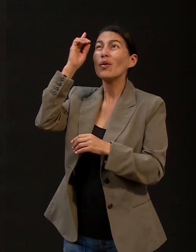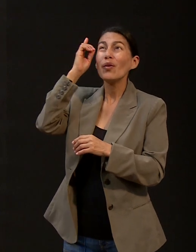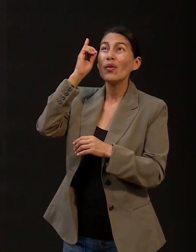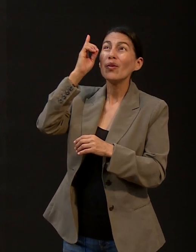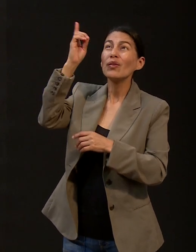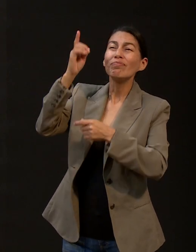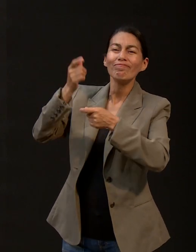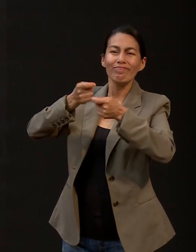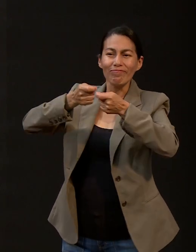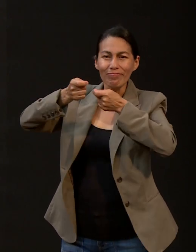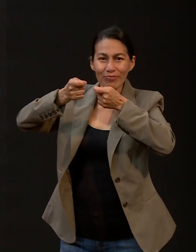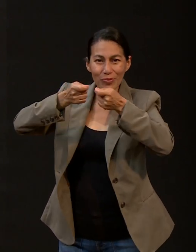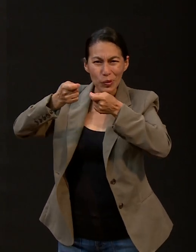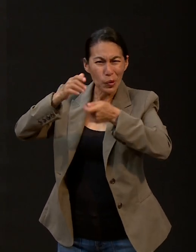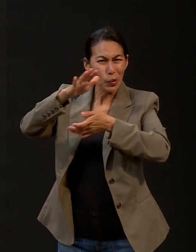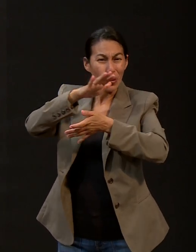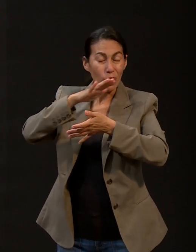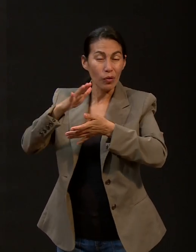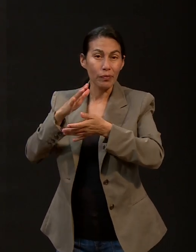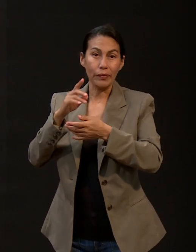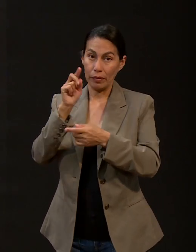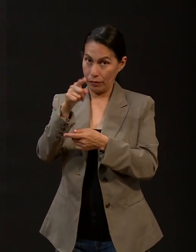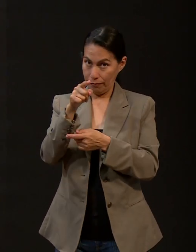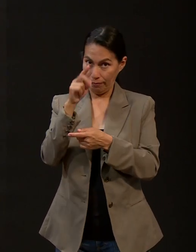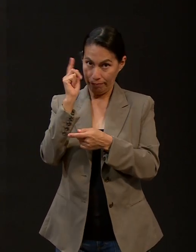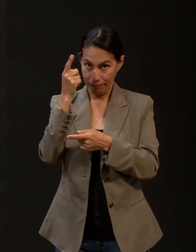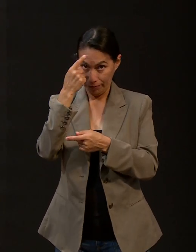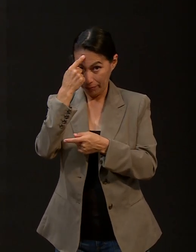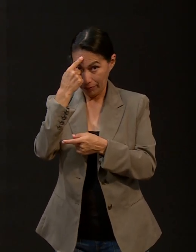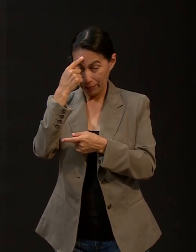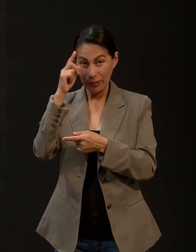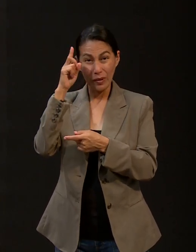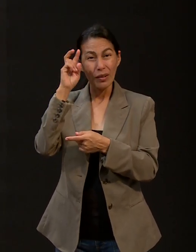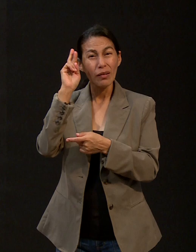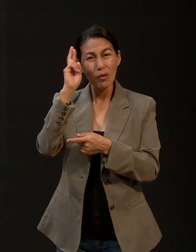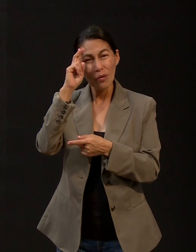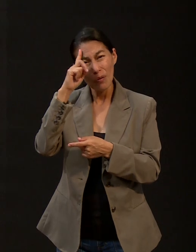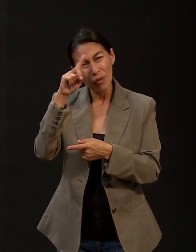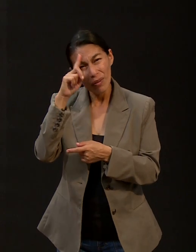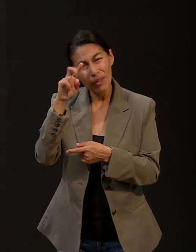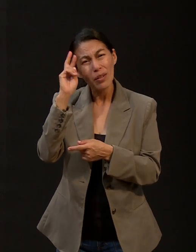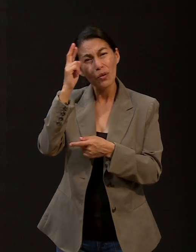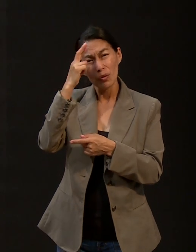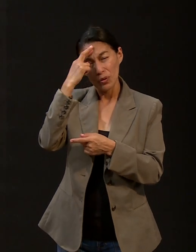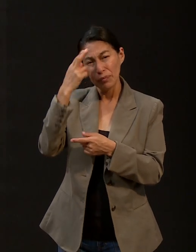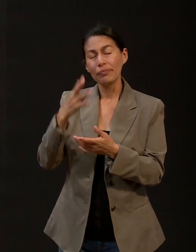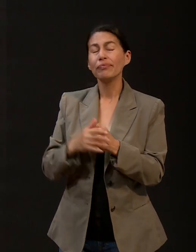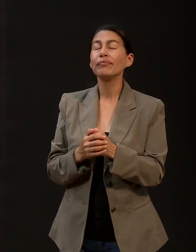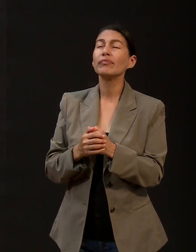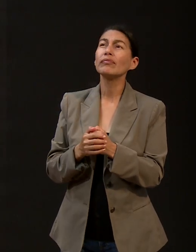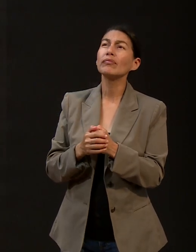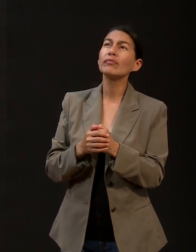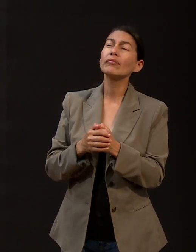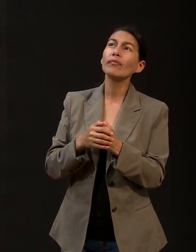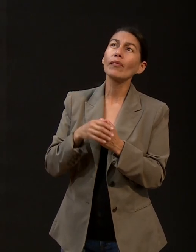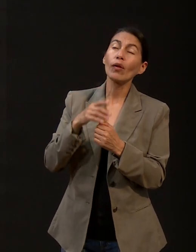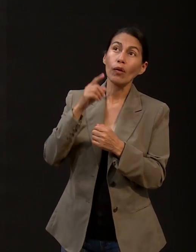todas las cosas ayudan a bien a los que aman a Dios. Así que, no tengas miedo, ten